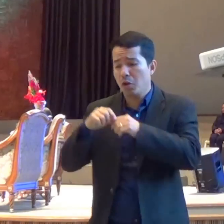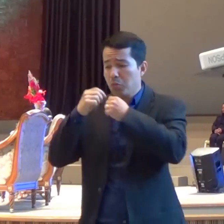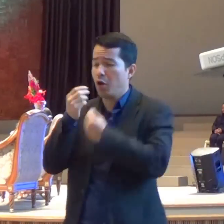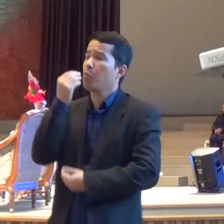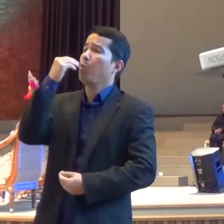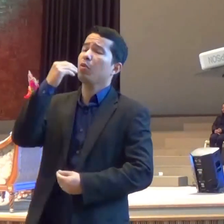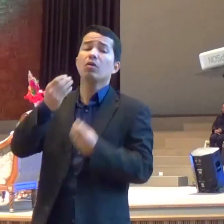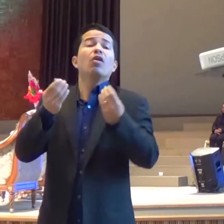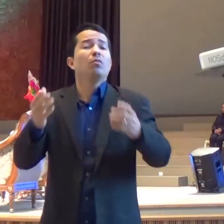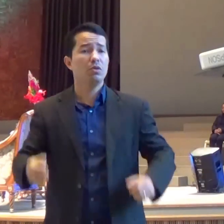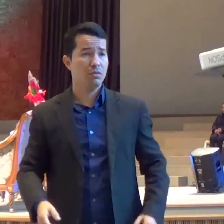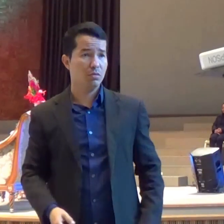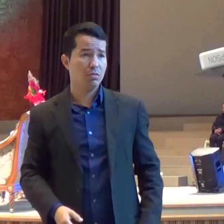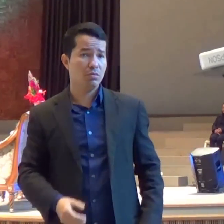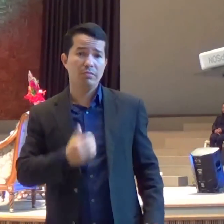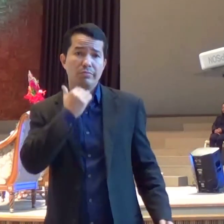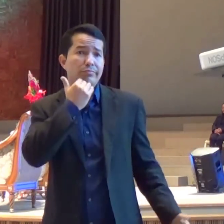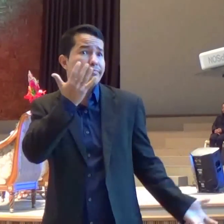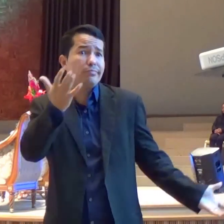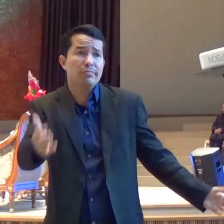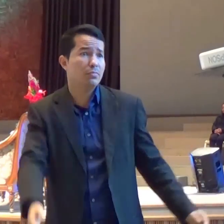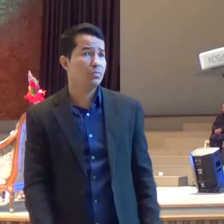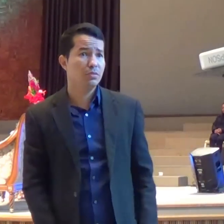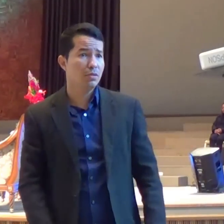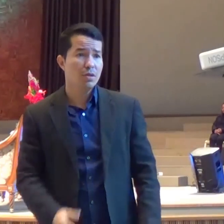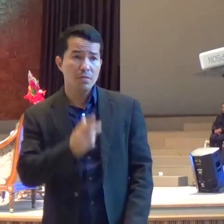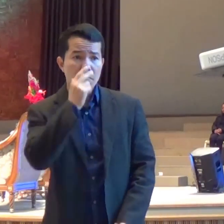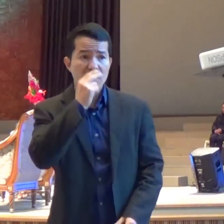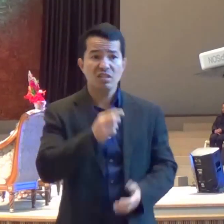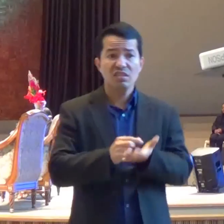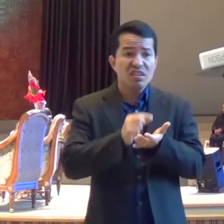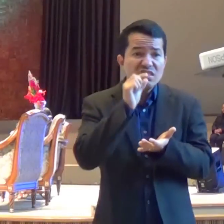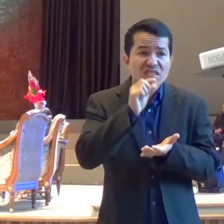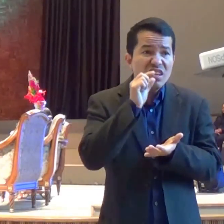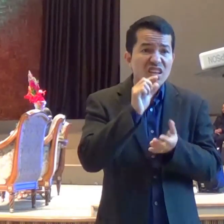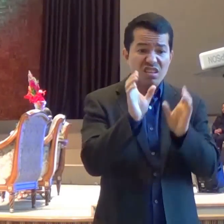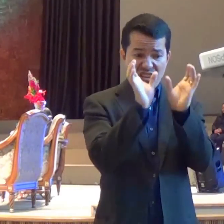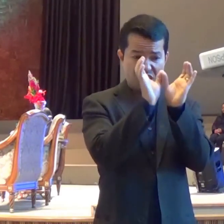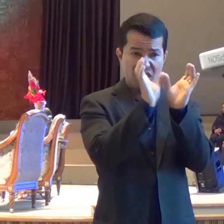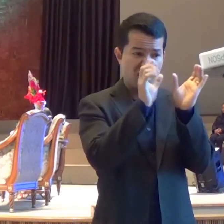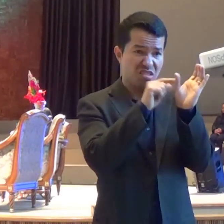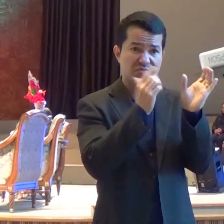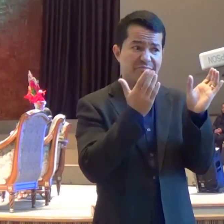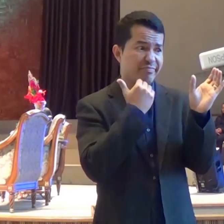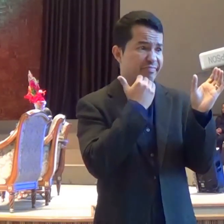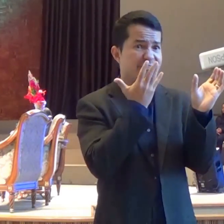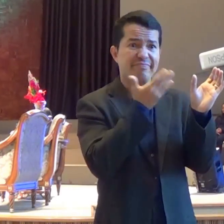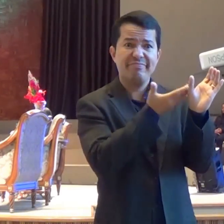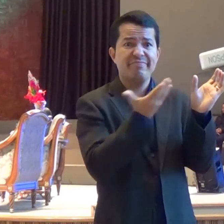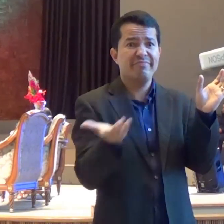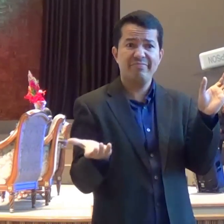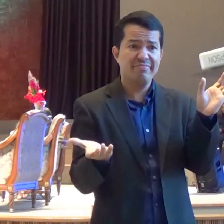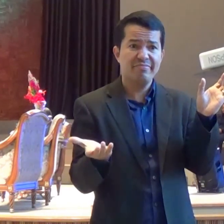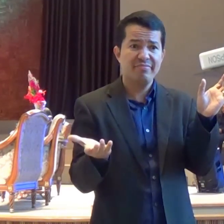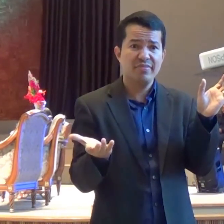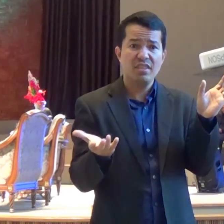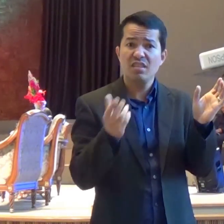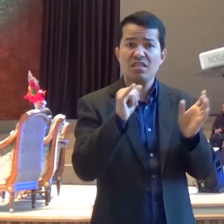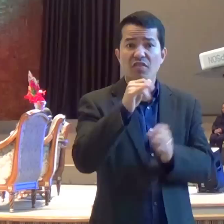genuína Não tem sentido Esses elementos que estão aqui Quando era garoto